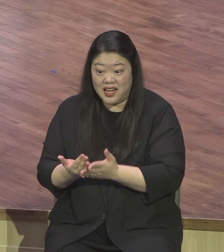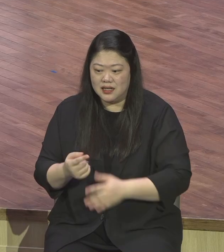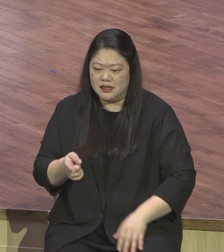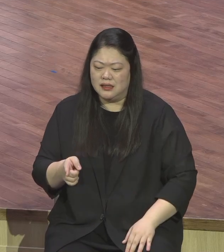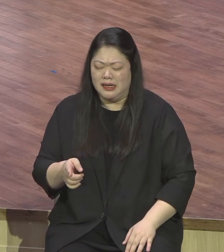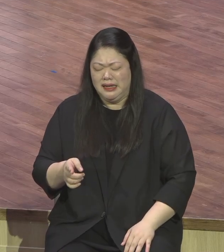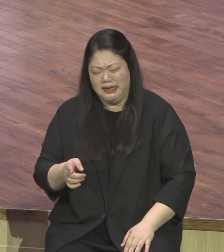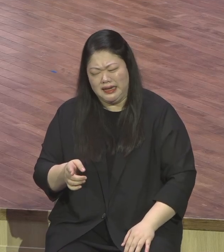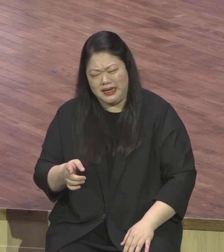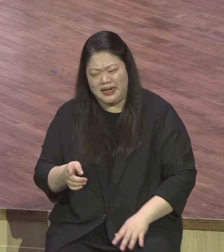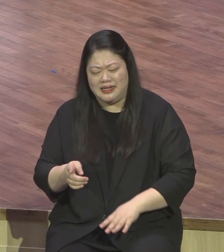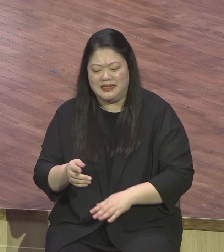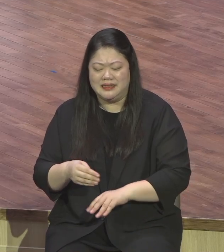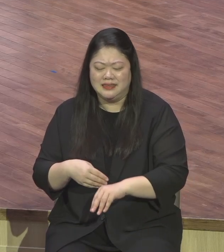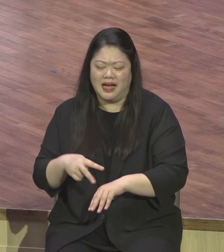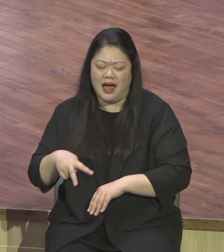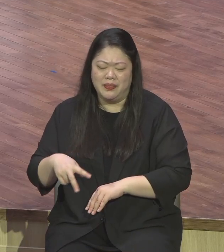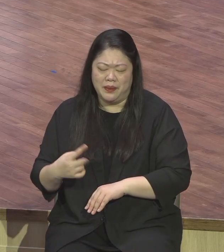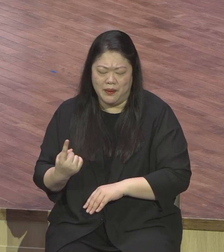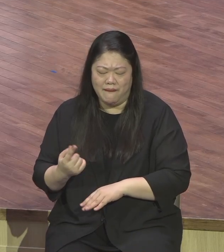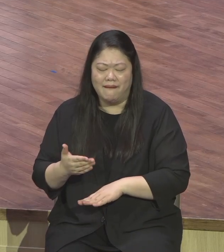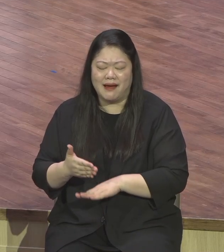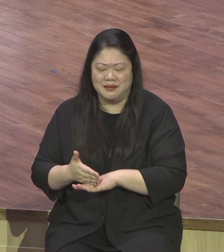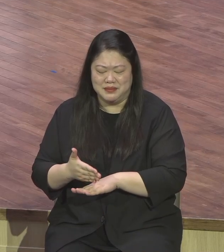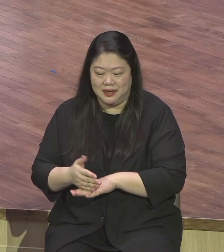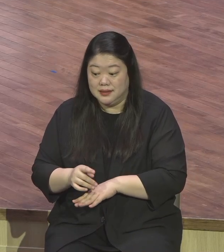인생은 해석이다라고 하는 말이 있습니다